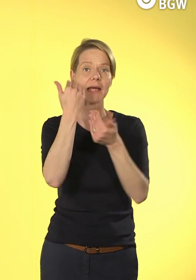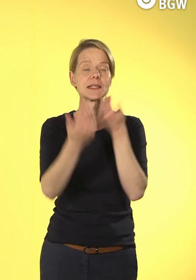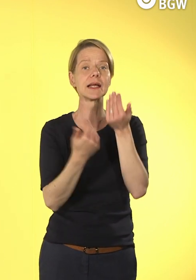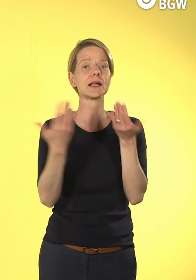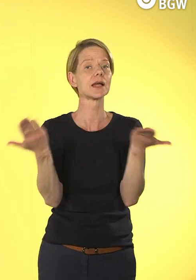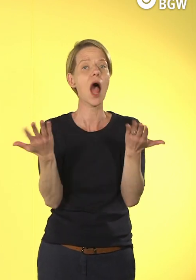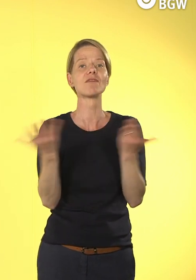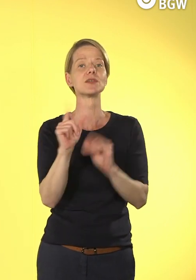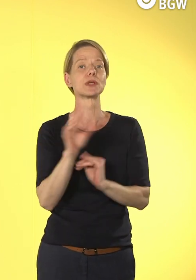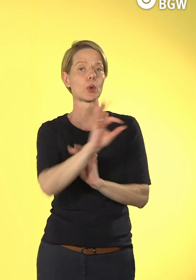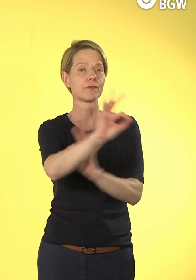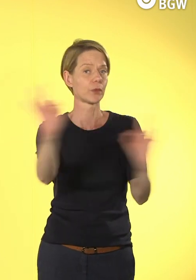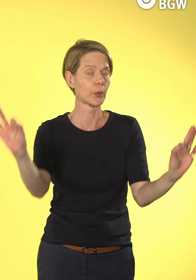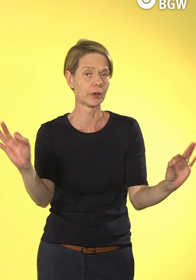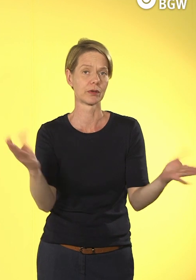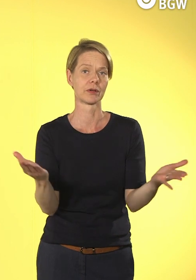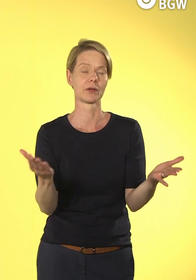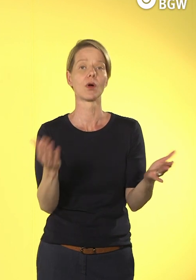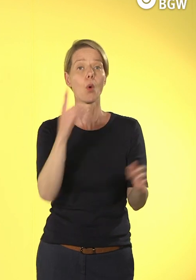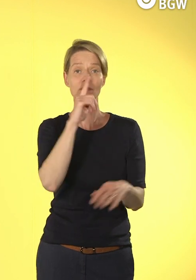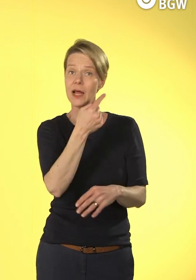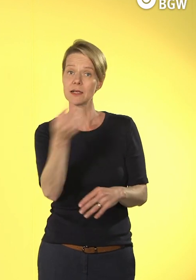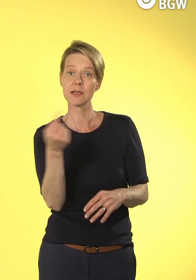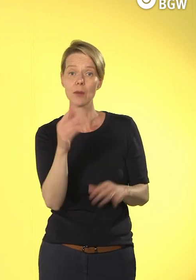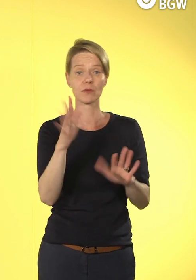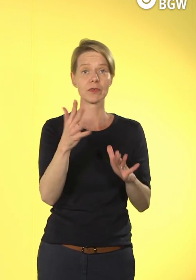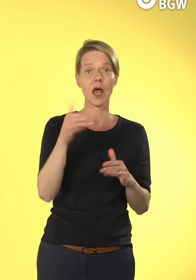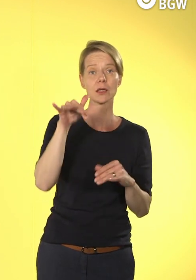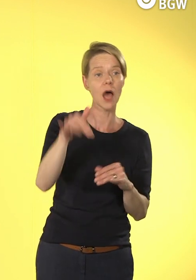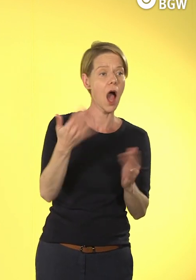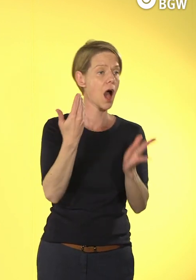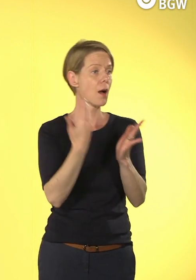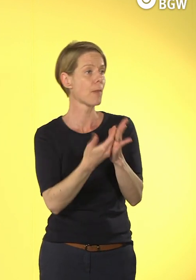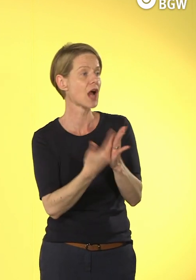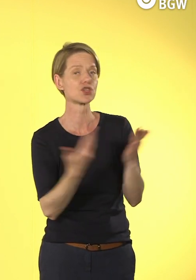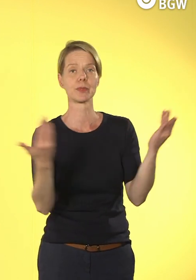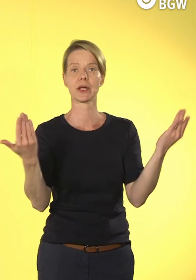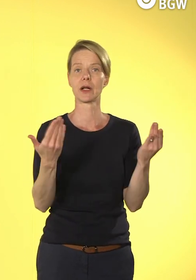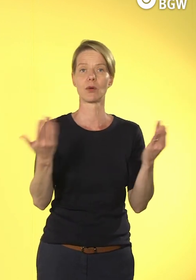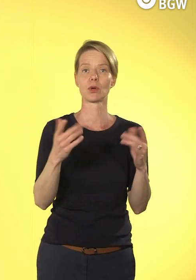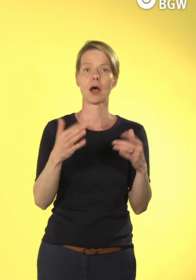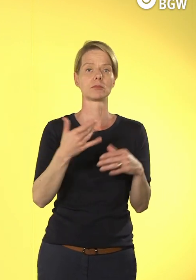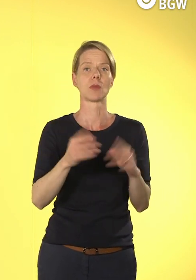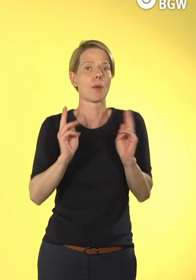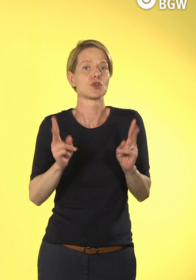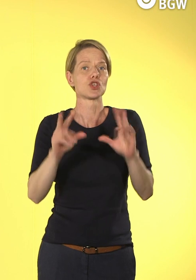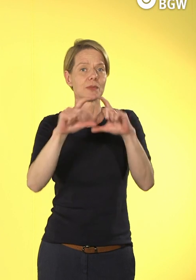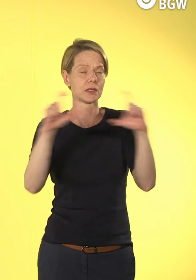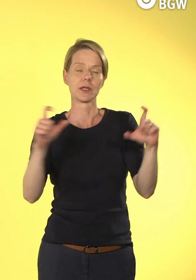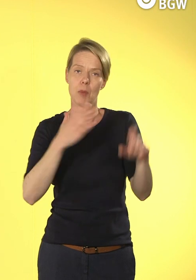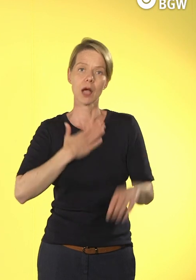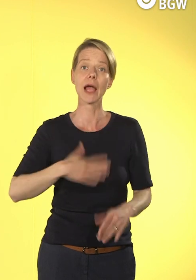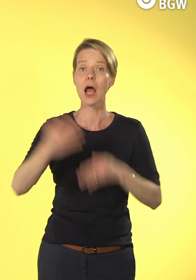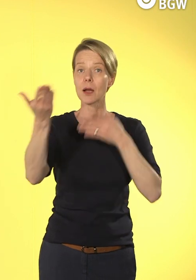Thema zu besprechen hat, dass wir das machen im Sinne von einer kleinen Beratung. Wir begleiten Sie da aber auch mit ein, zwei Arbeitsaufträgen.